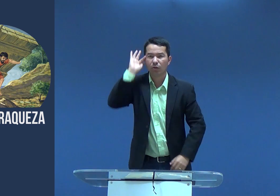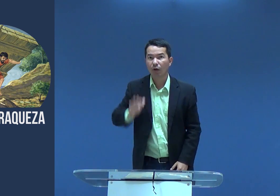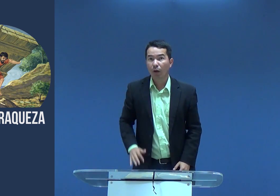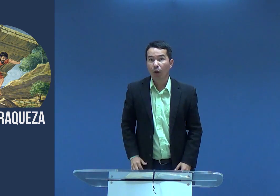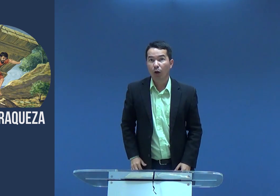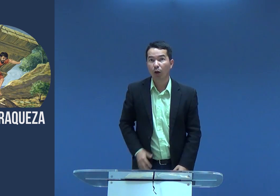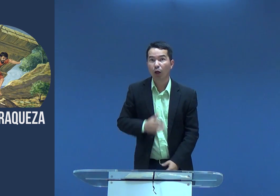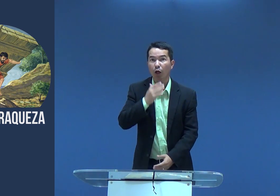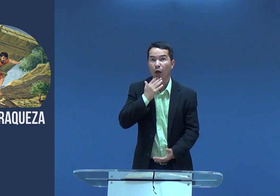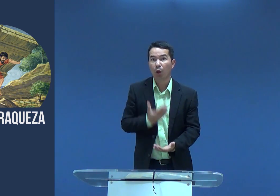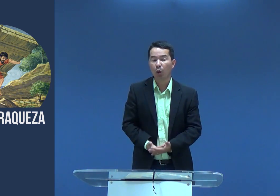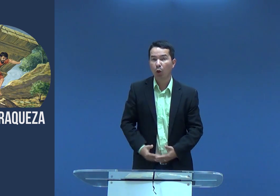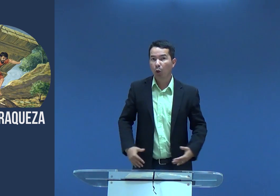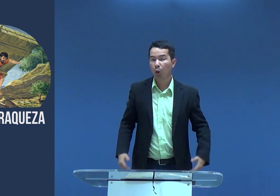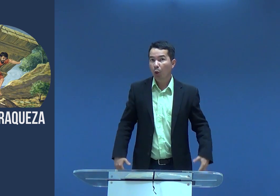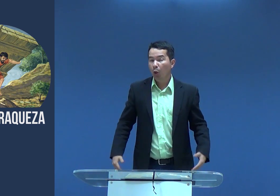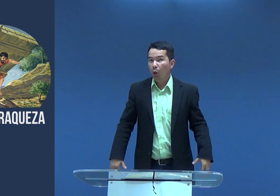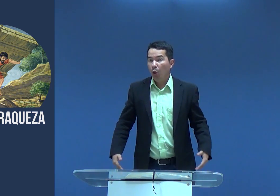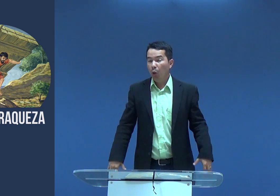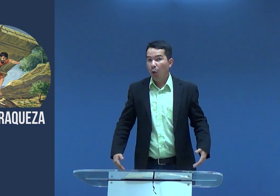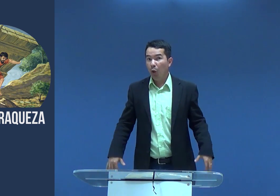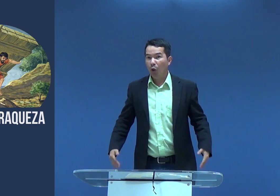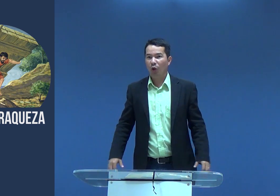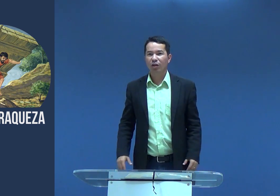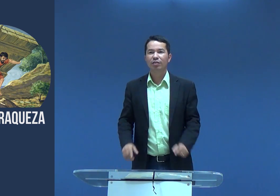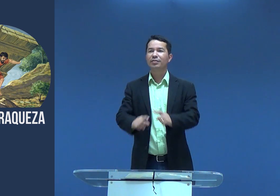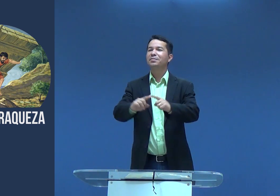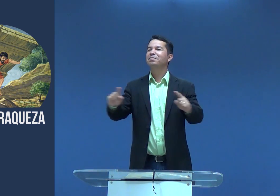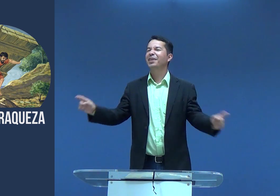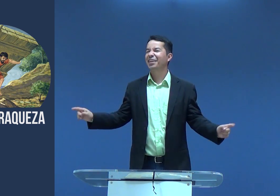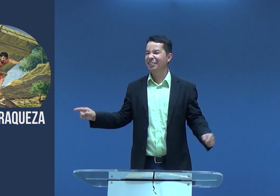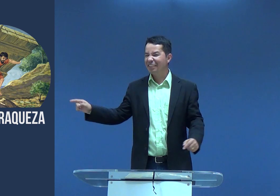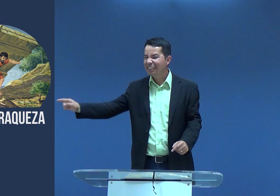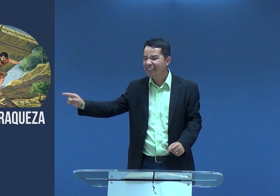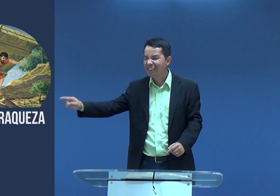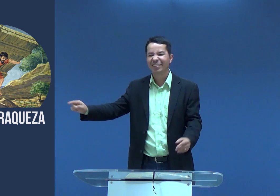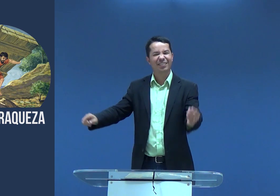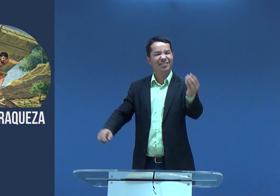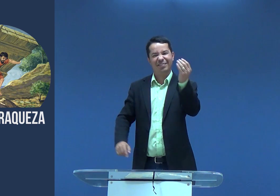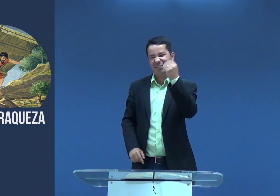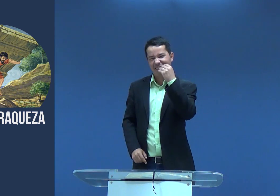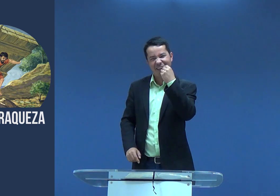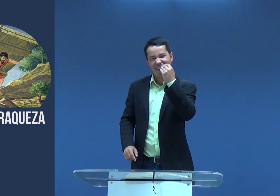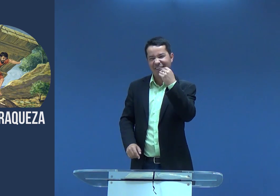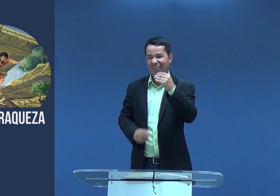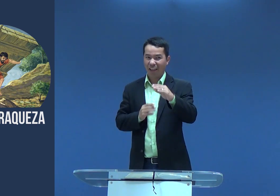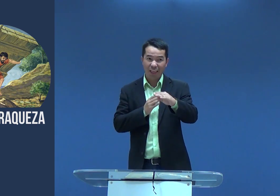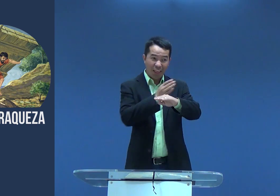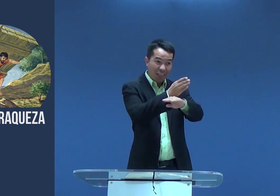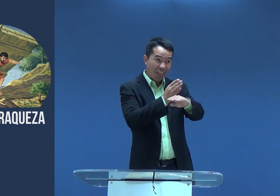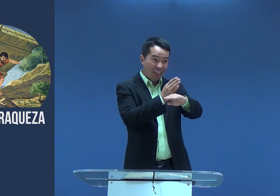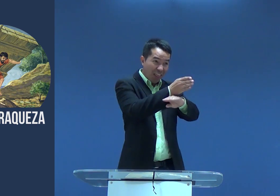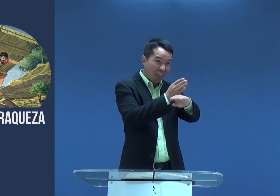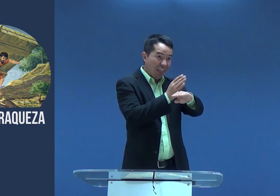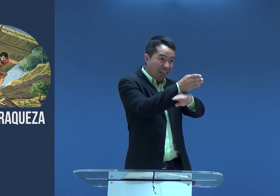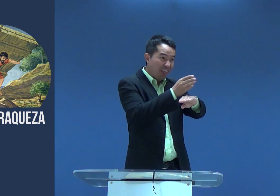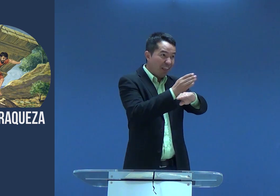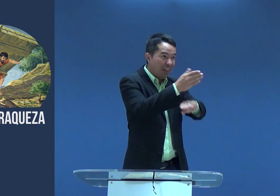carregou as portas nos ombros, as pessoas olhavam para aquilo que eram admiradas. Mas ele era fraco, fraco